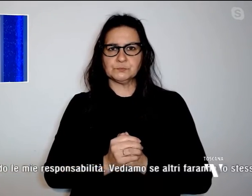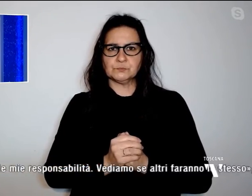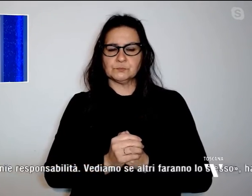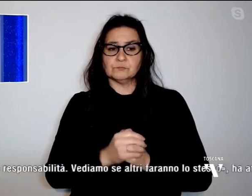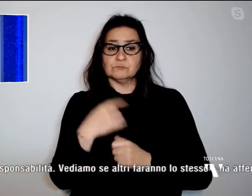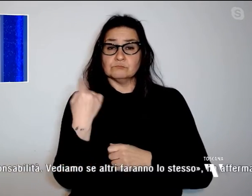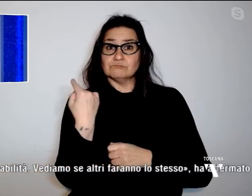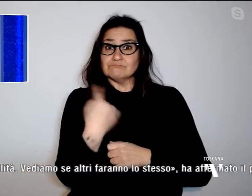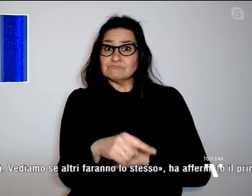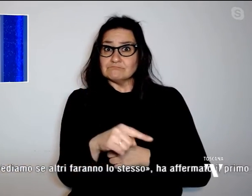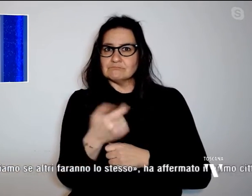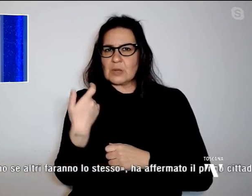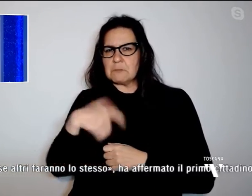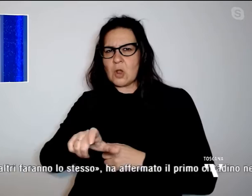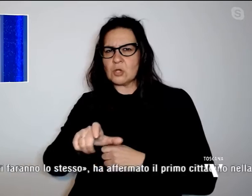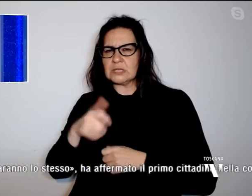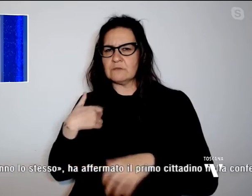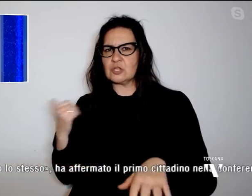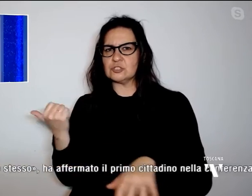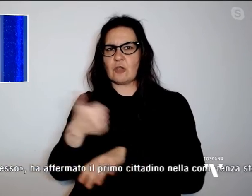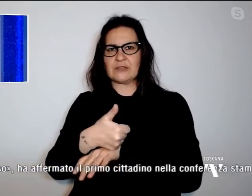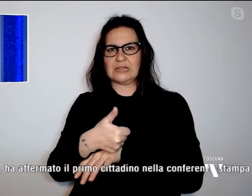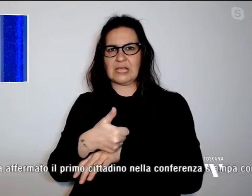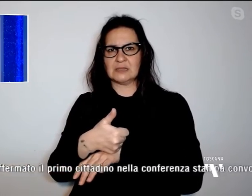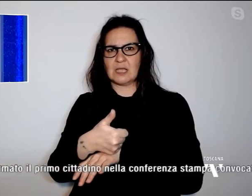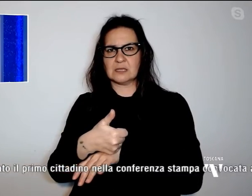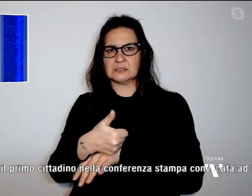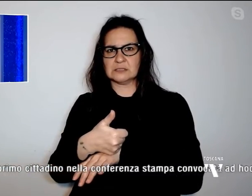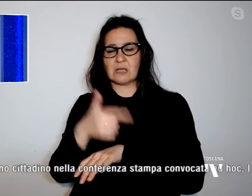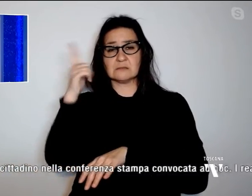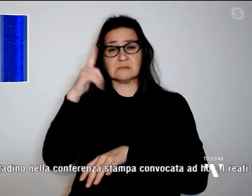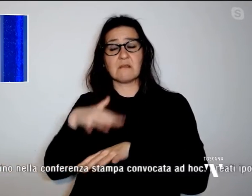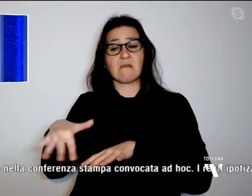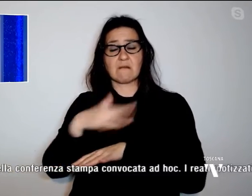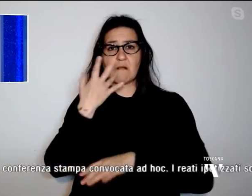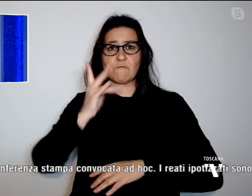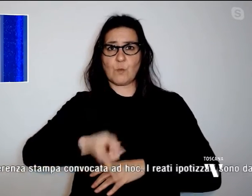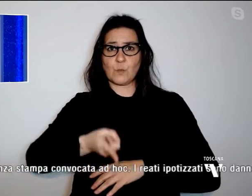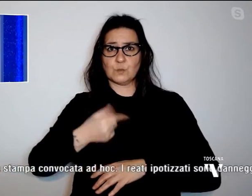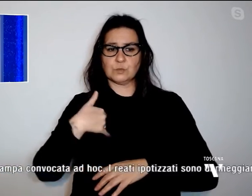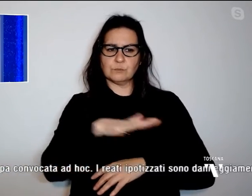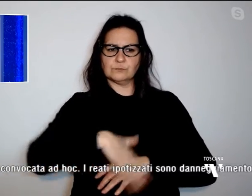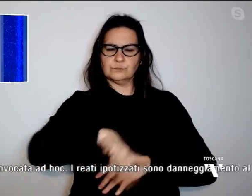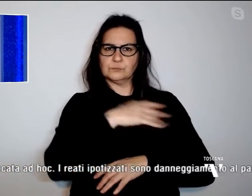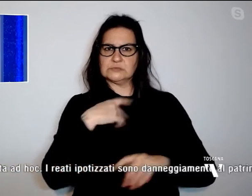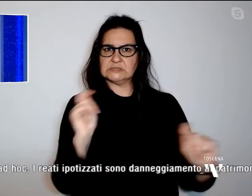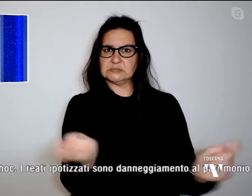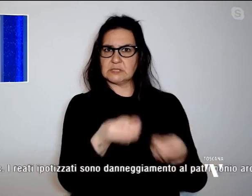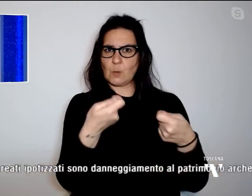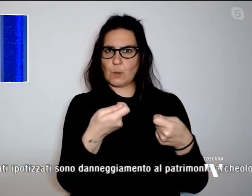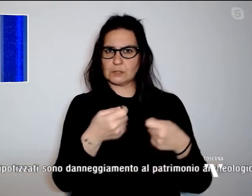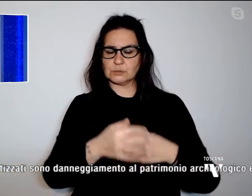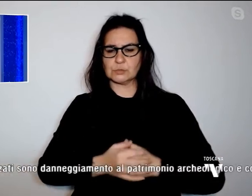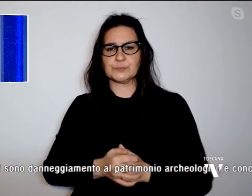soprintendenza di Siena. L'area è stata posta sotto sequestro. Mi prendo le mie